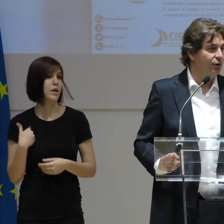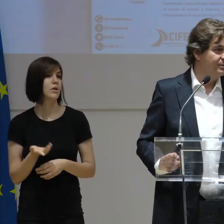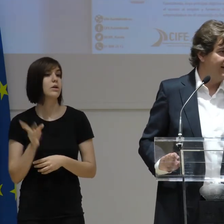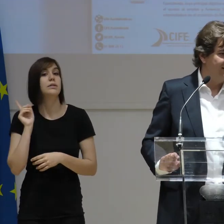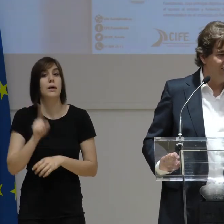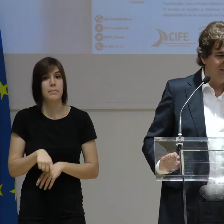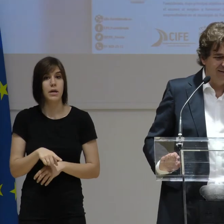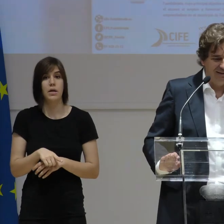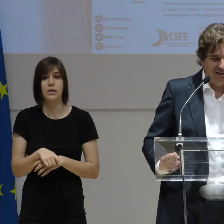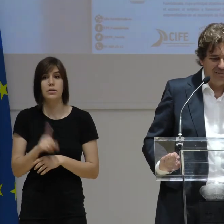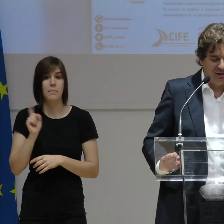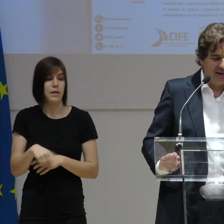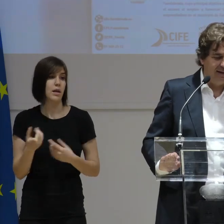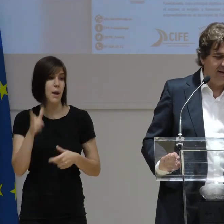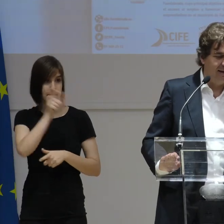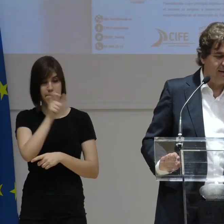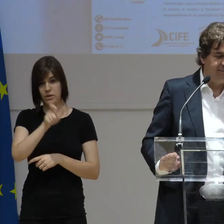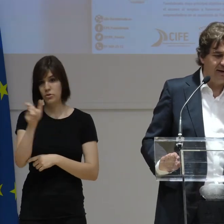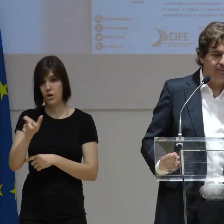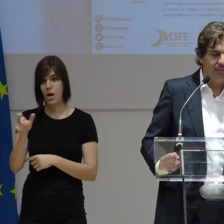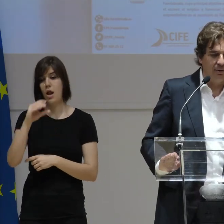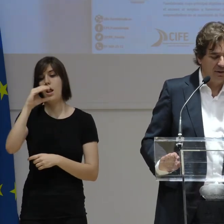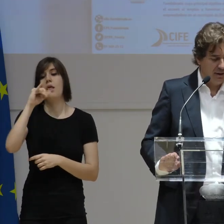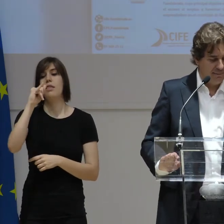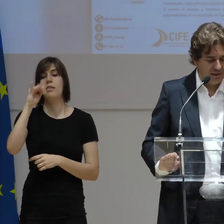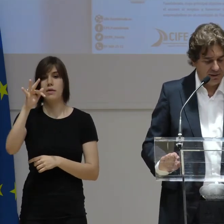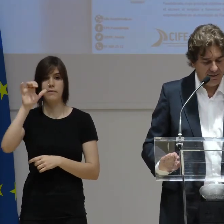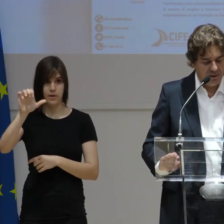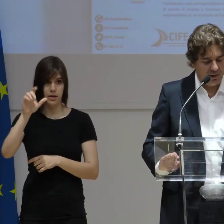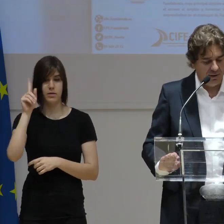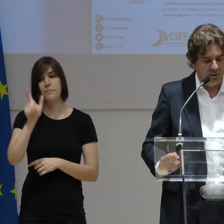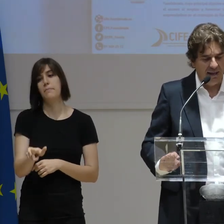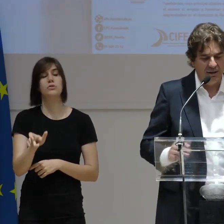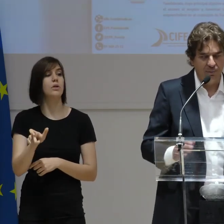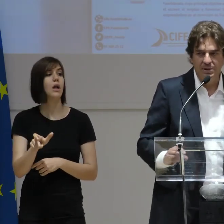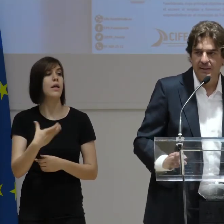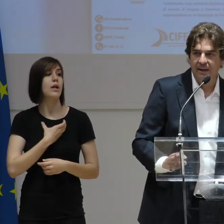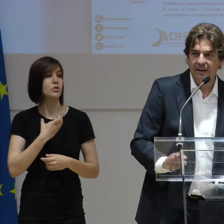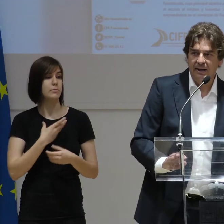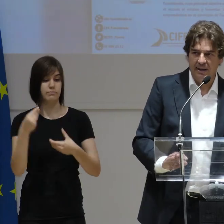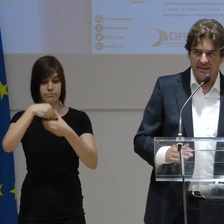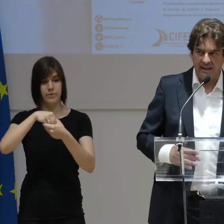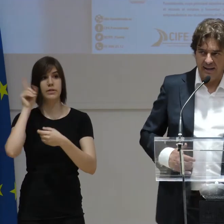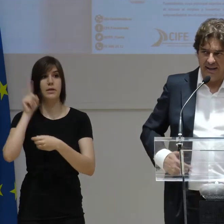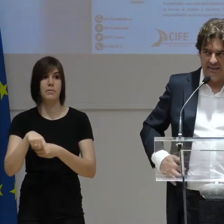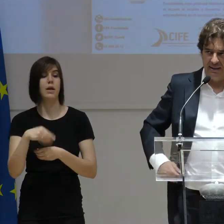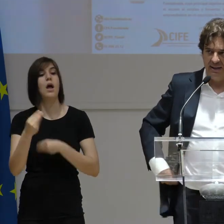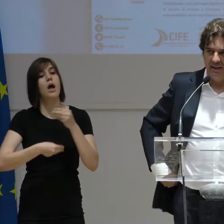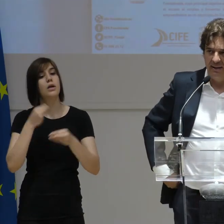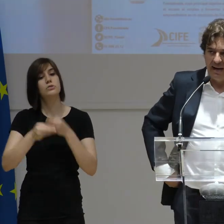como no, al personal del CIFE, al propio personal del Ayuntamiento que ha hecho posible este